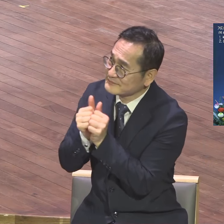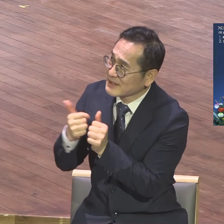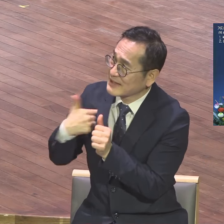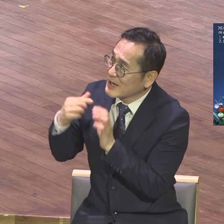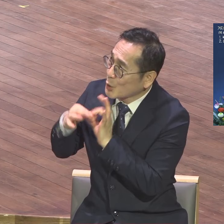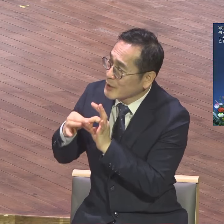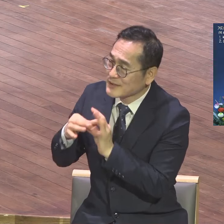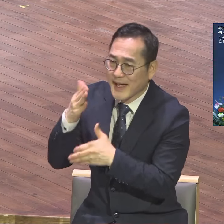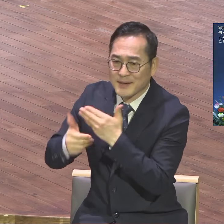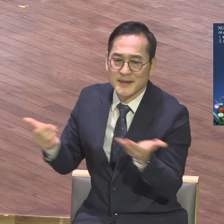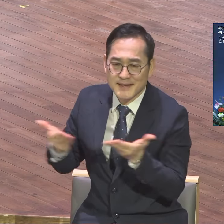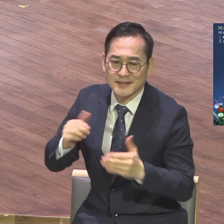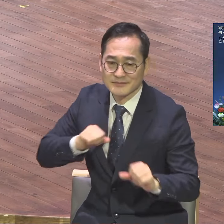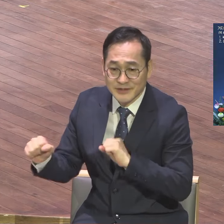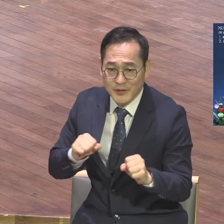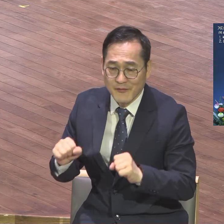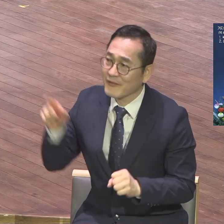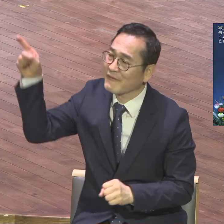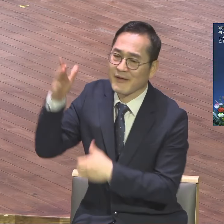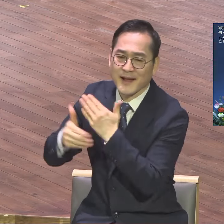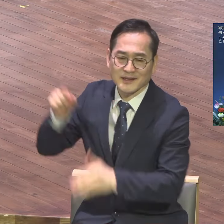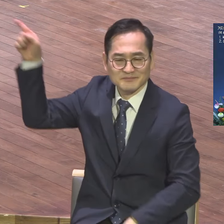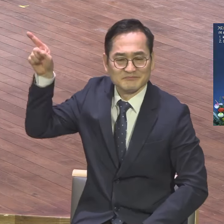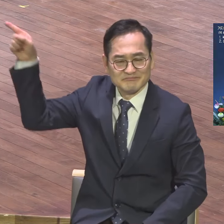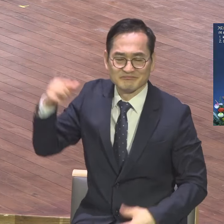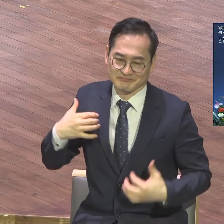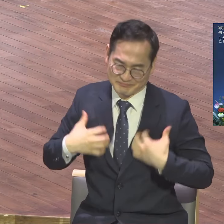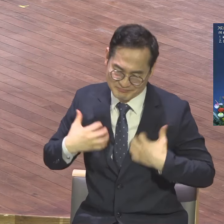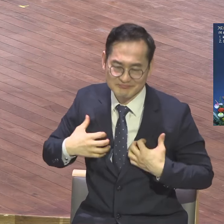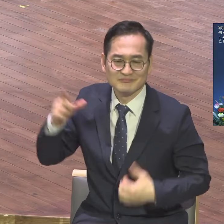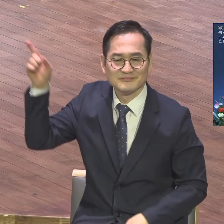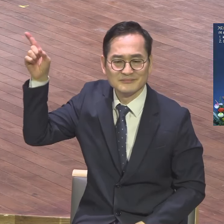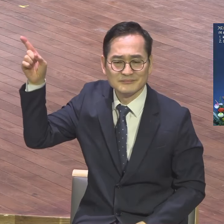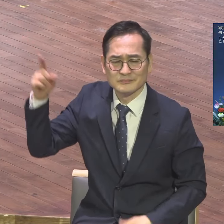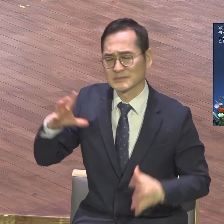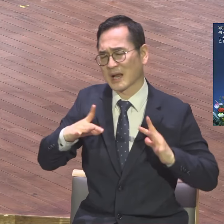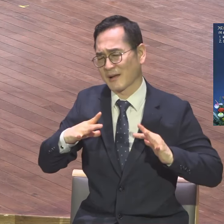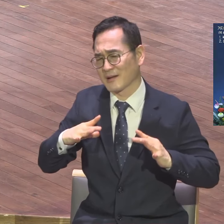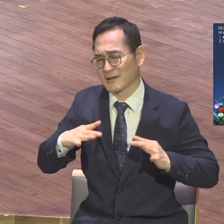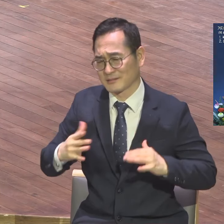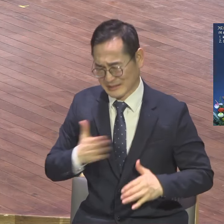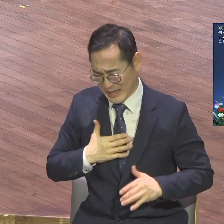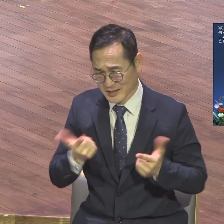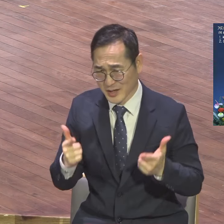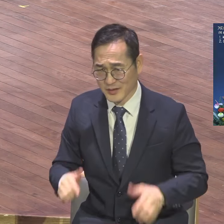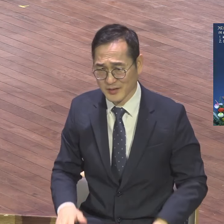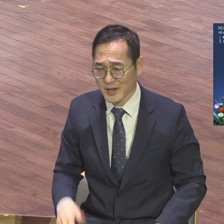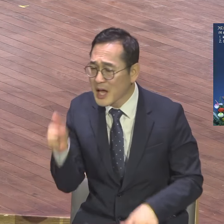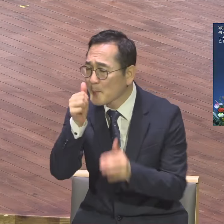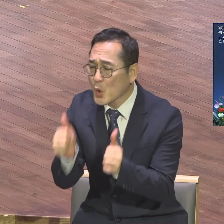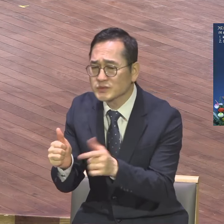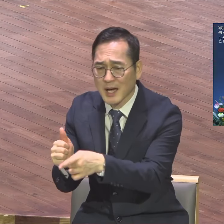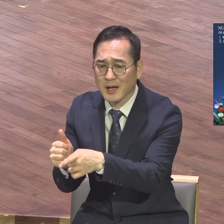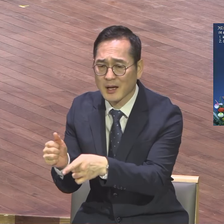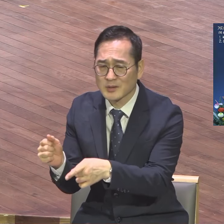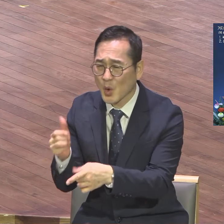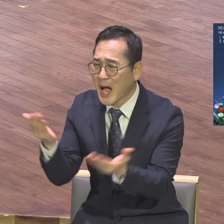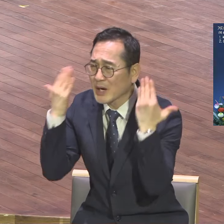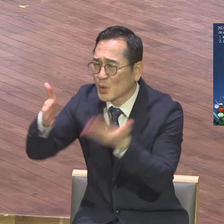듣고 싶은 거지 아니 학장이 총장이 그 검사가 그 변호사 뭘 듣게 있어야